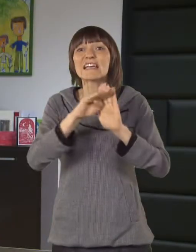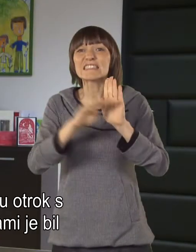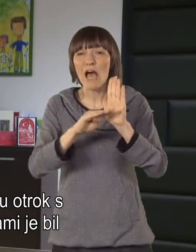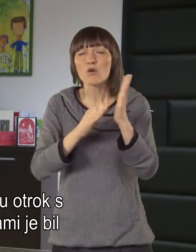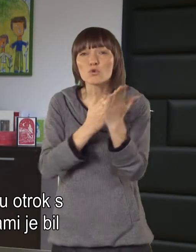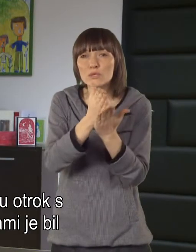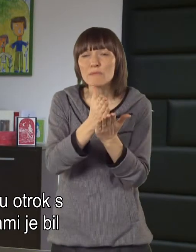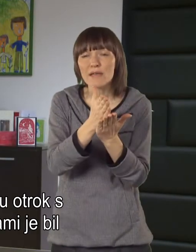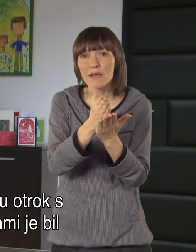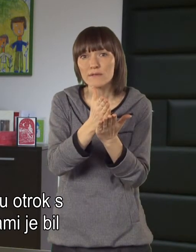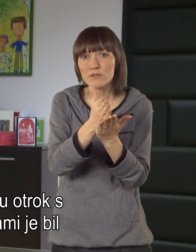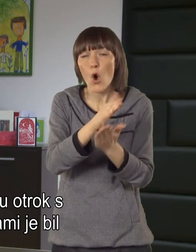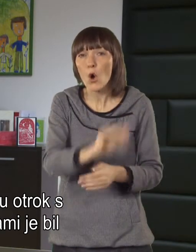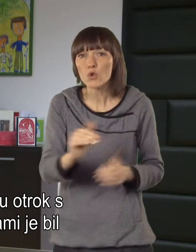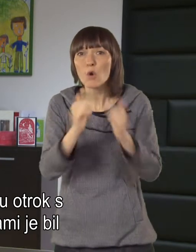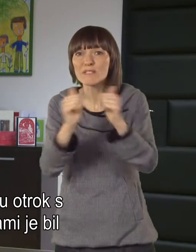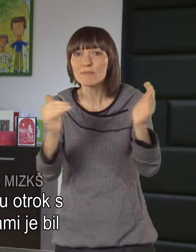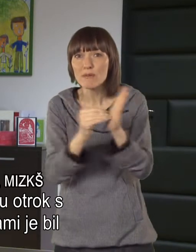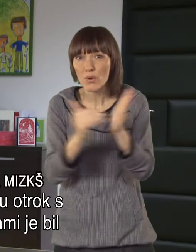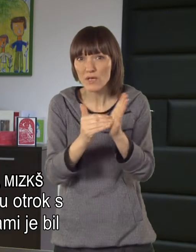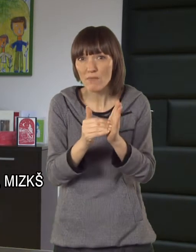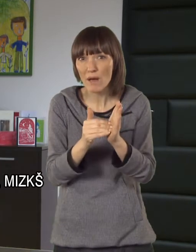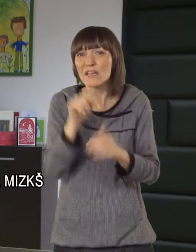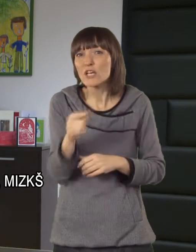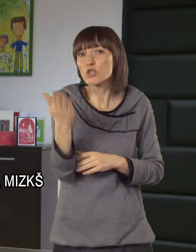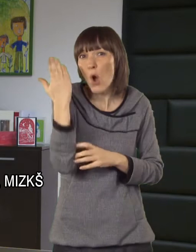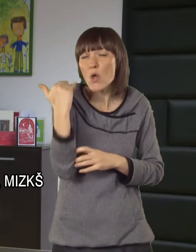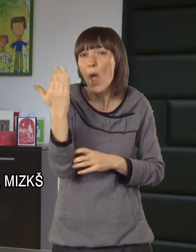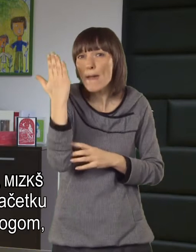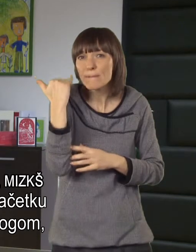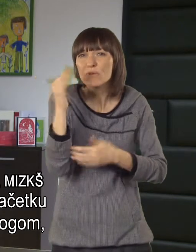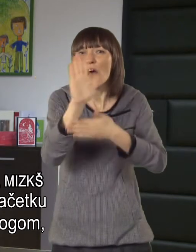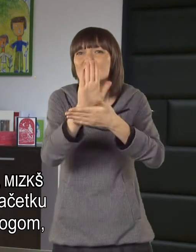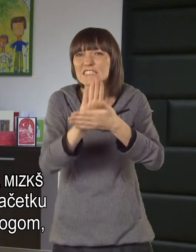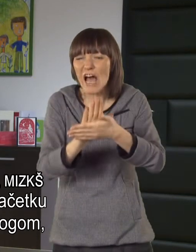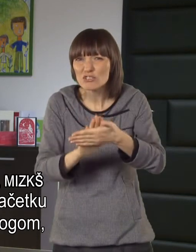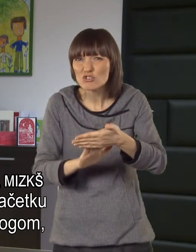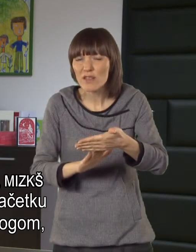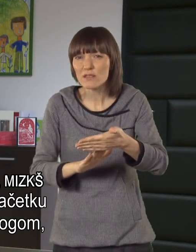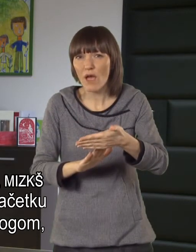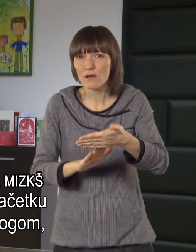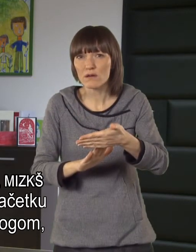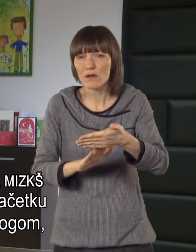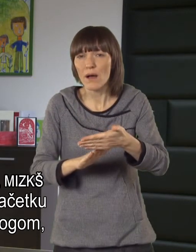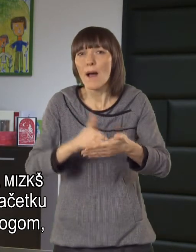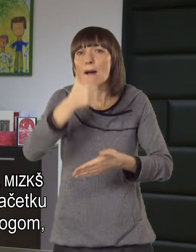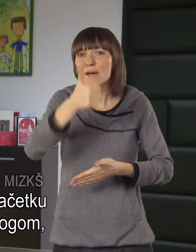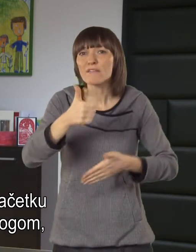Zakon o usmerjenju otrok s poslednimi potrebami je bil v bistvu prolongiran na začetek 1